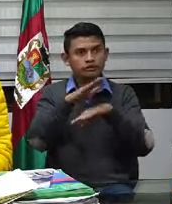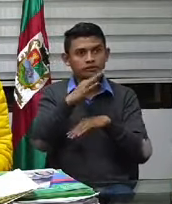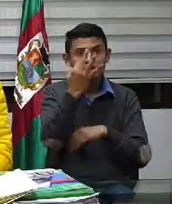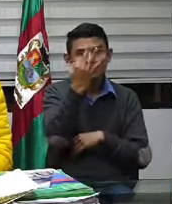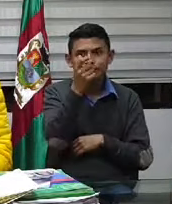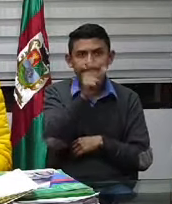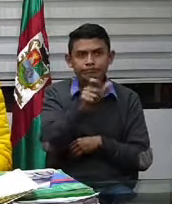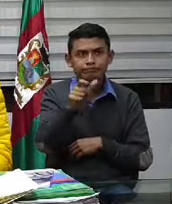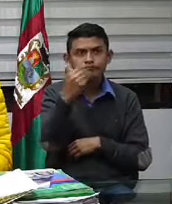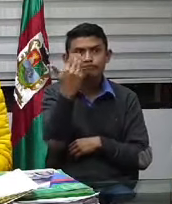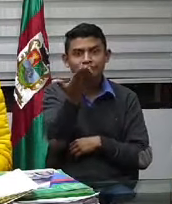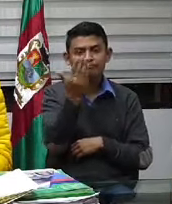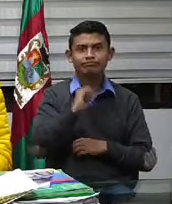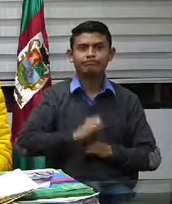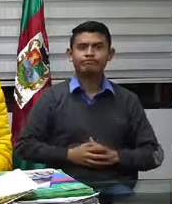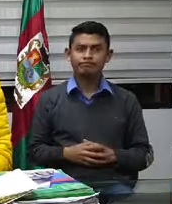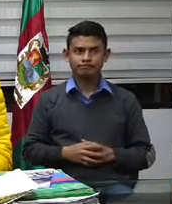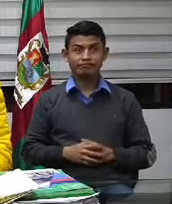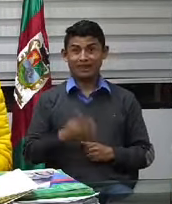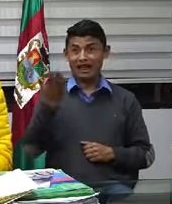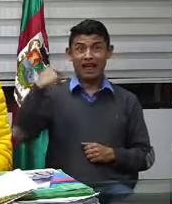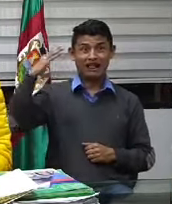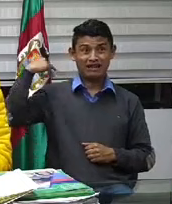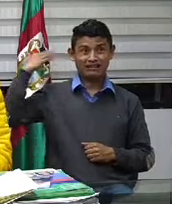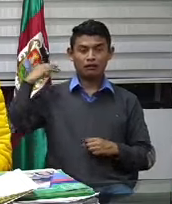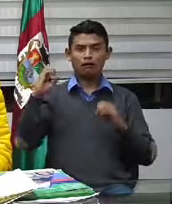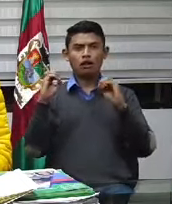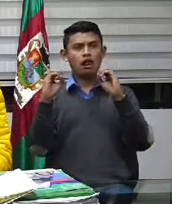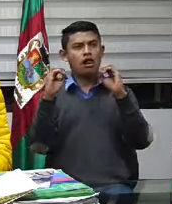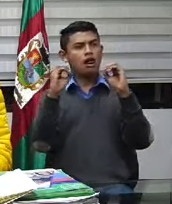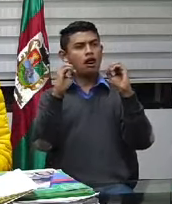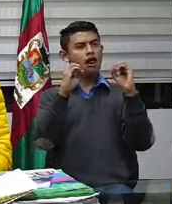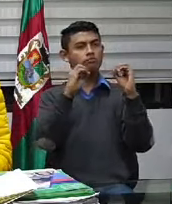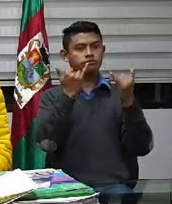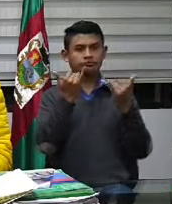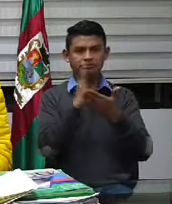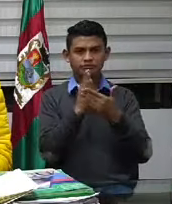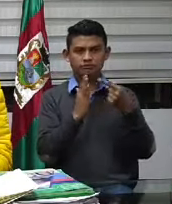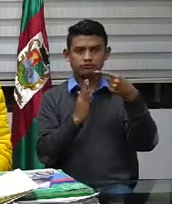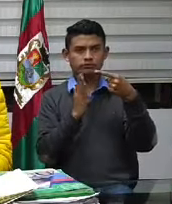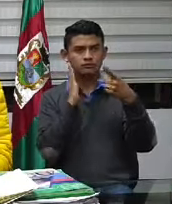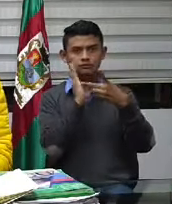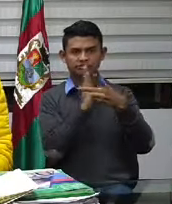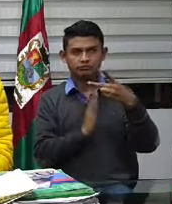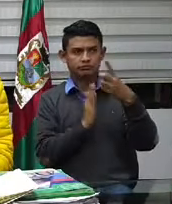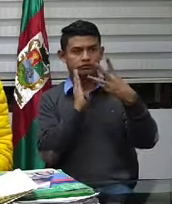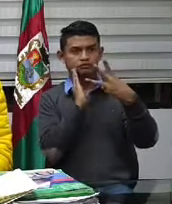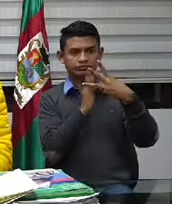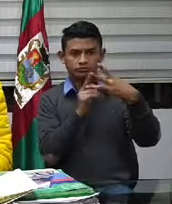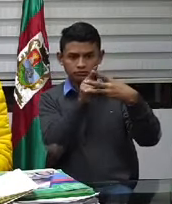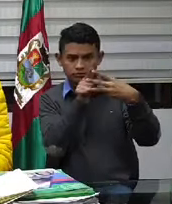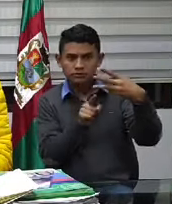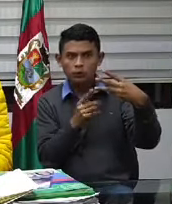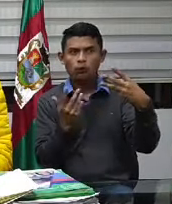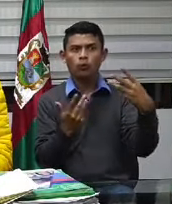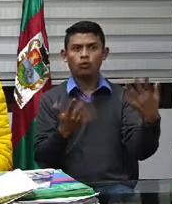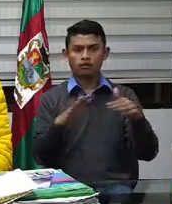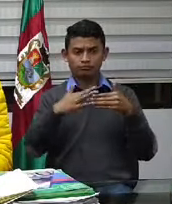Y ya lo estábamos esperando. Y seguramente van a seguir aumentando los casos. Pero es que mientras sigamos